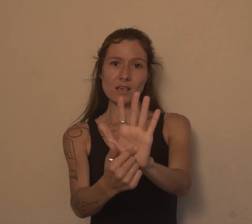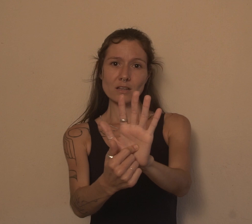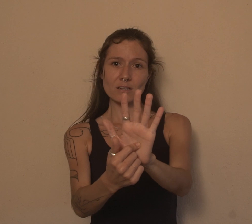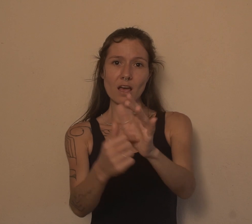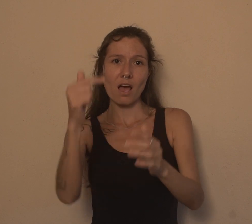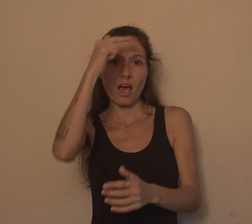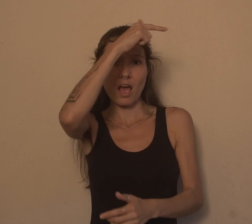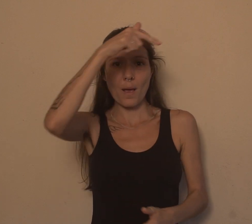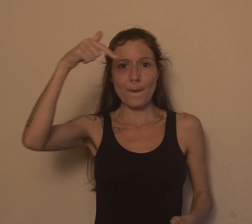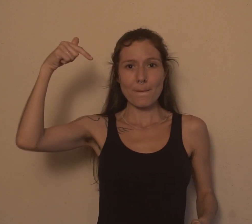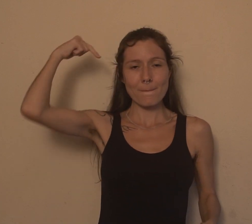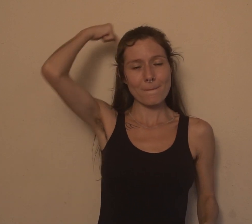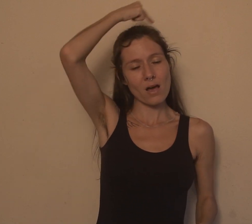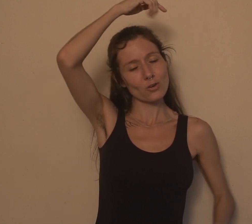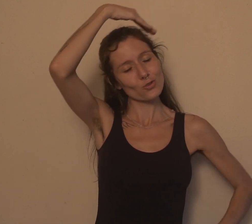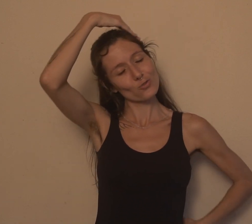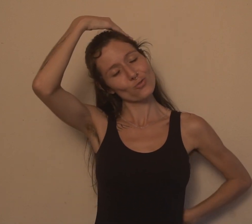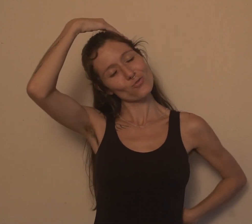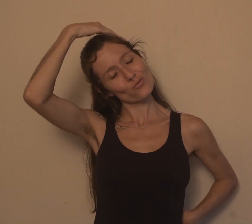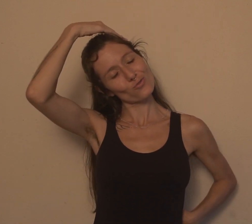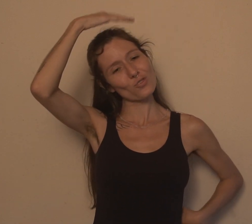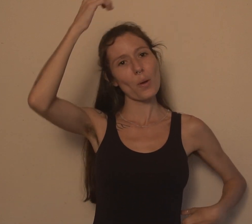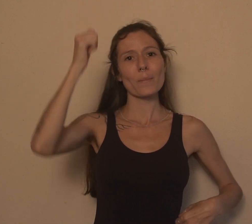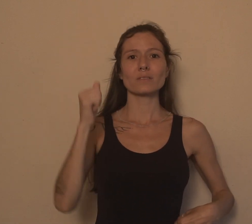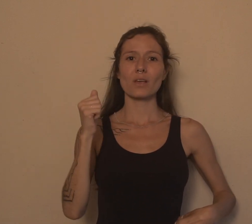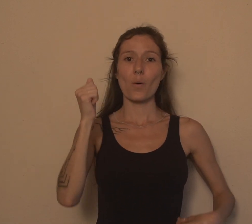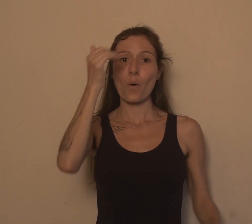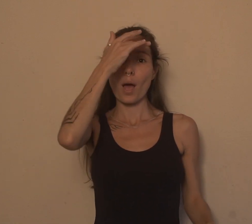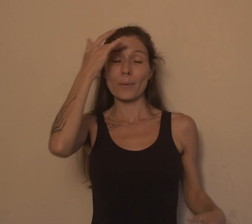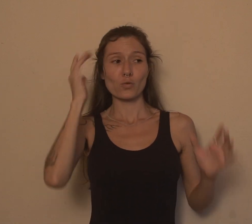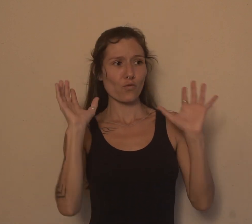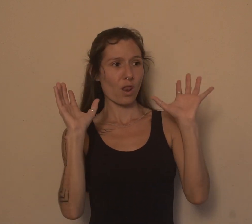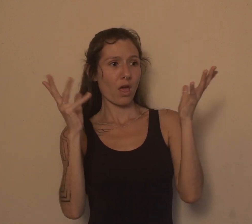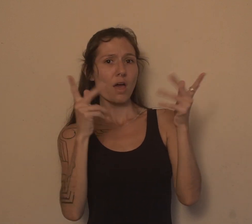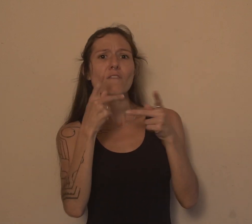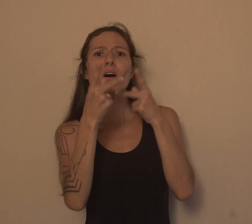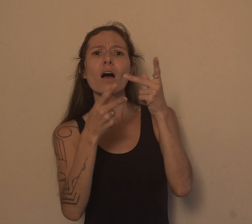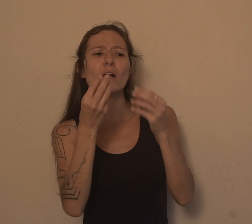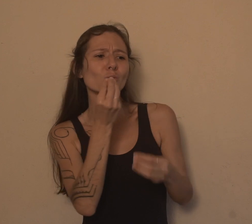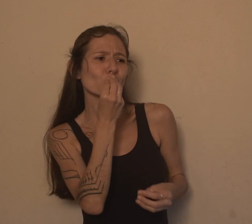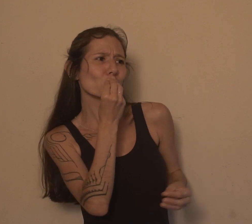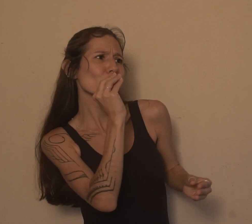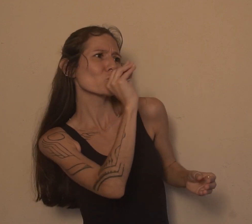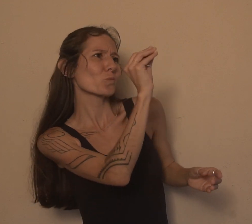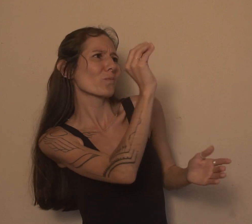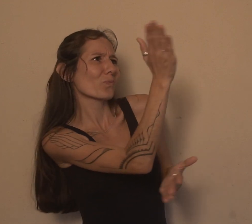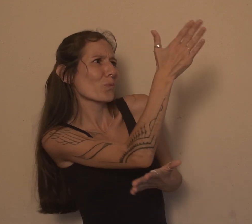São Sebastião. Quando o Fulião fala pra você beijar a bandeira, você tá ali beijando a bandeira